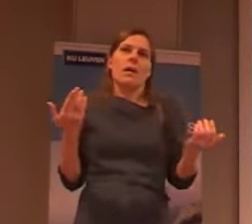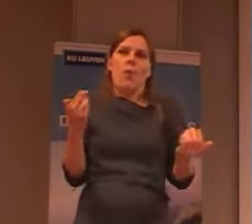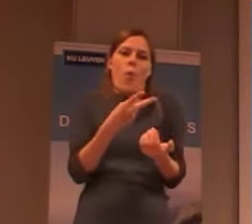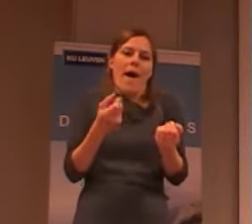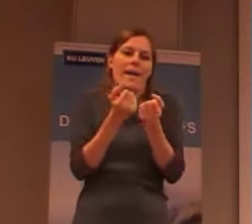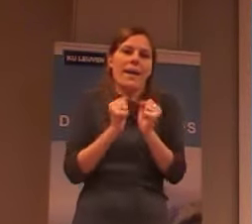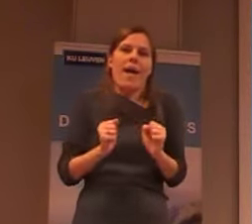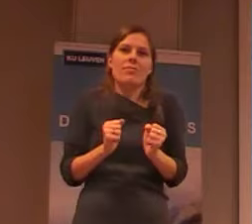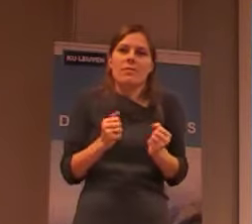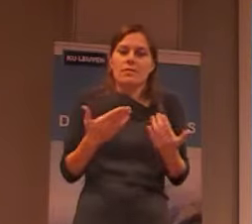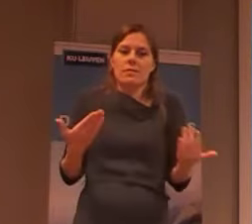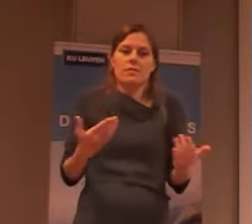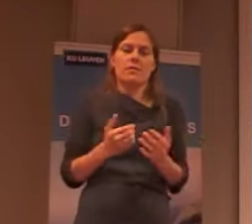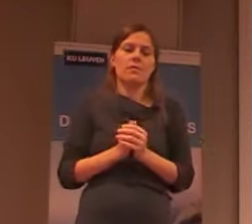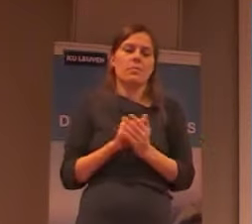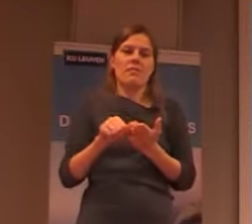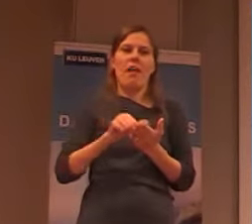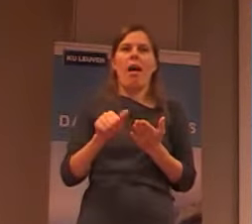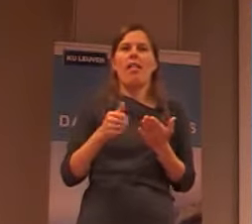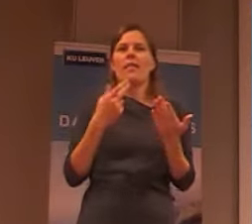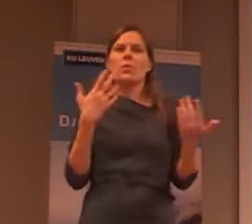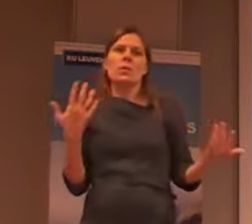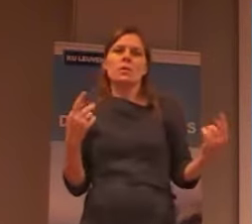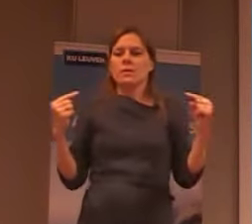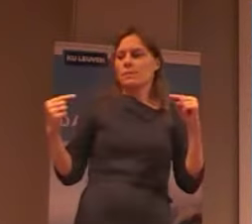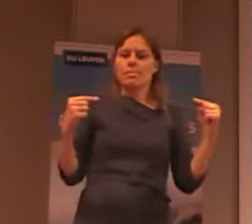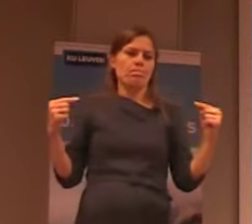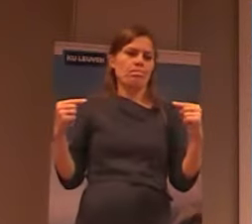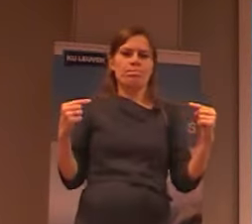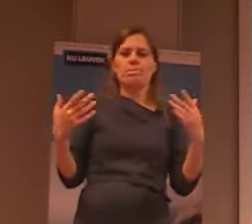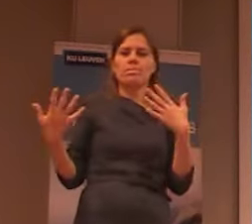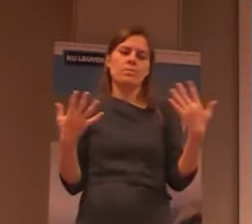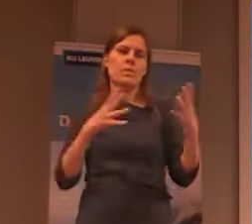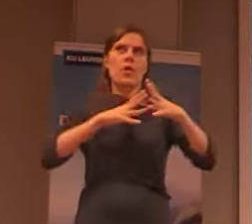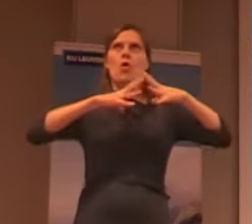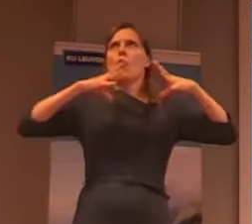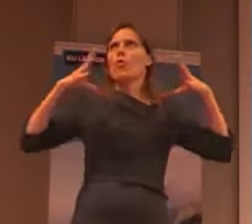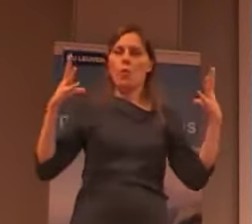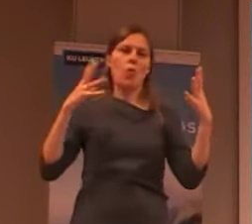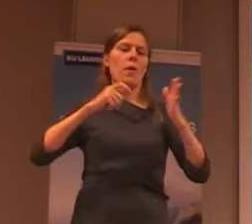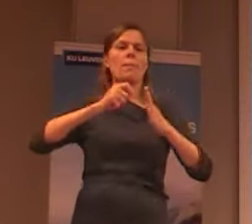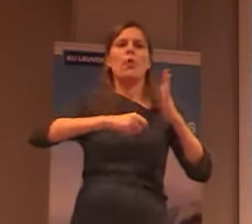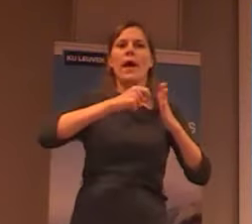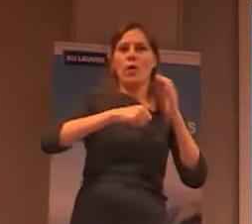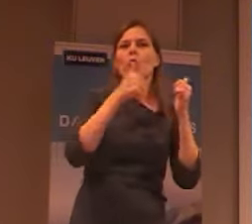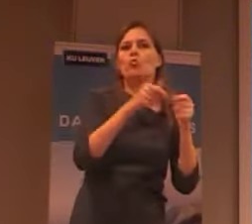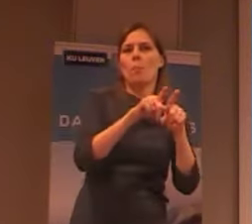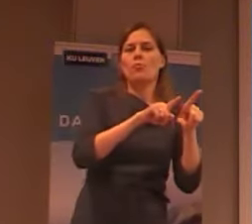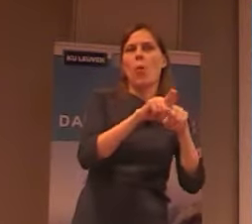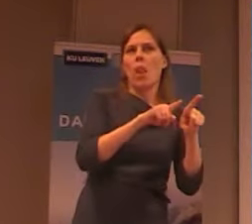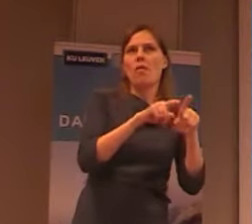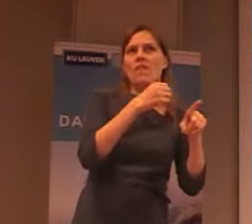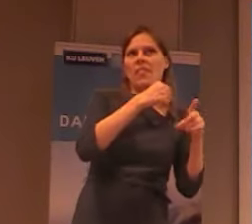ons dan niet veroorlozen. Dus, je hebt een soort van, eigenlijk, monsterproject, bedoeld, dat bedoeld goed bedoeld is misschien,